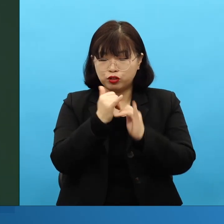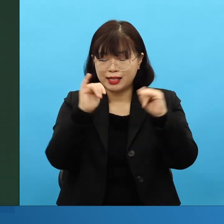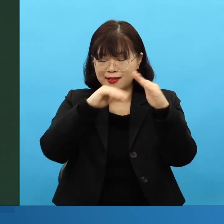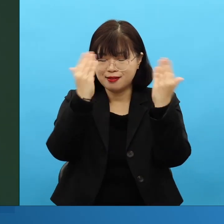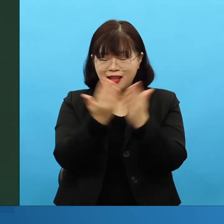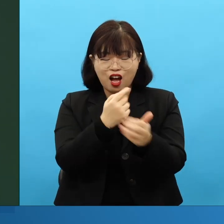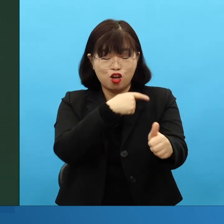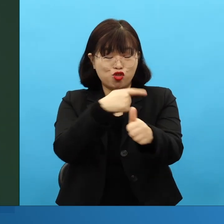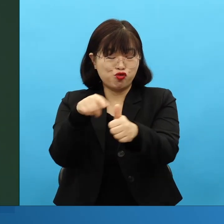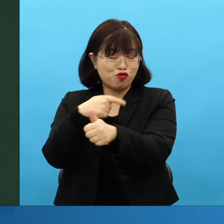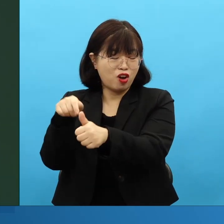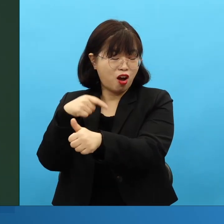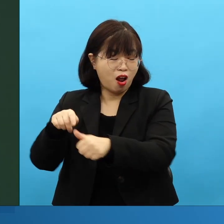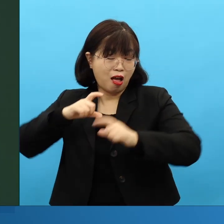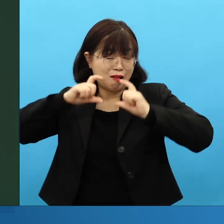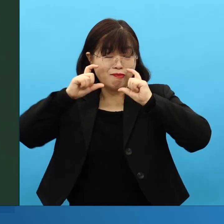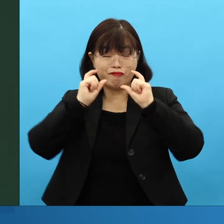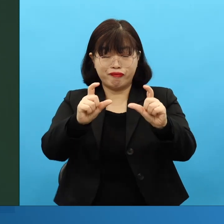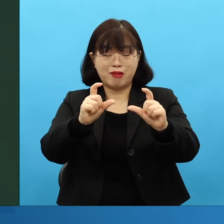그때 모르도에가 똑같은 말을 바꿔서 합니다.